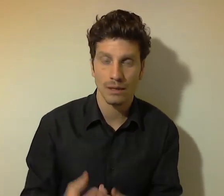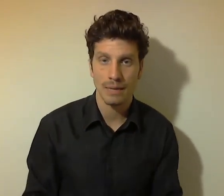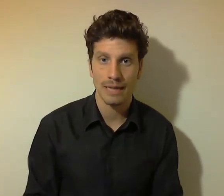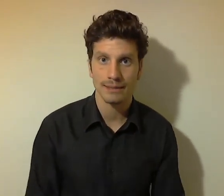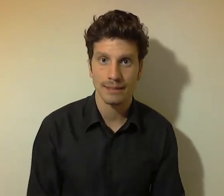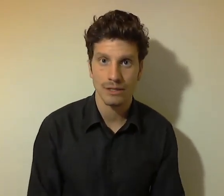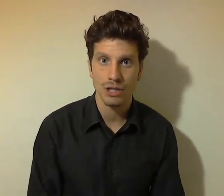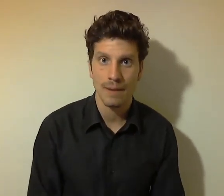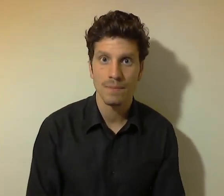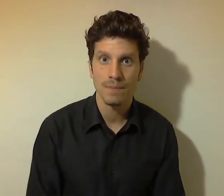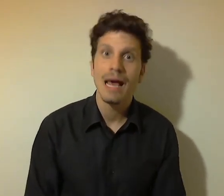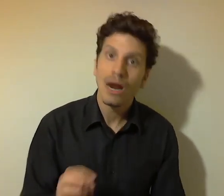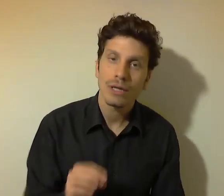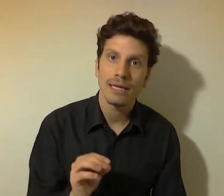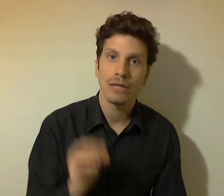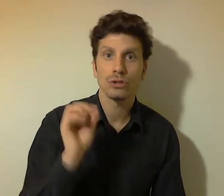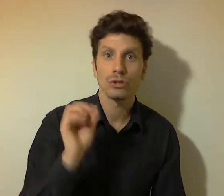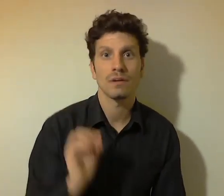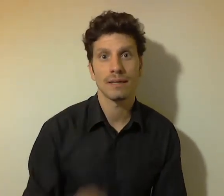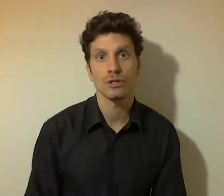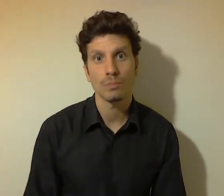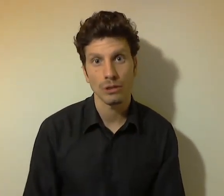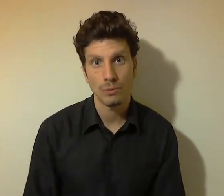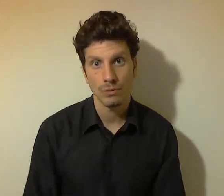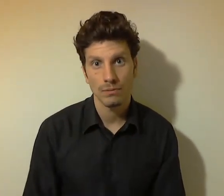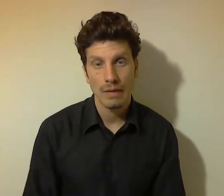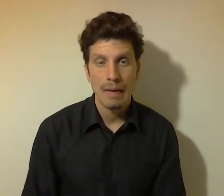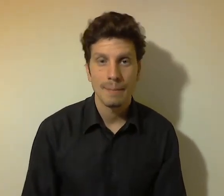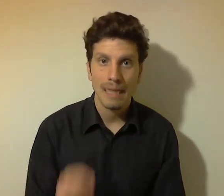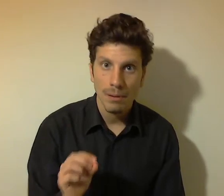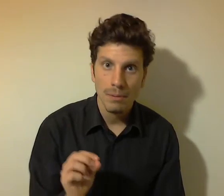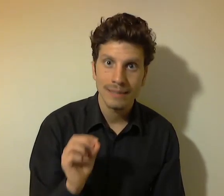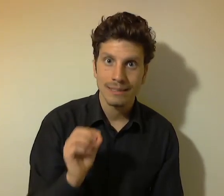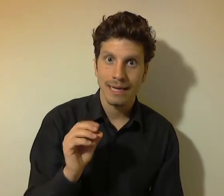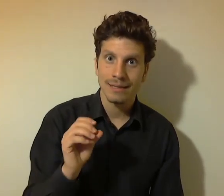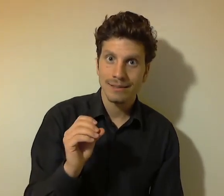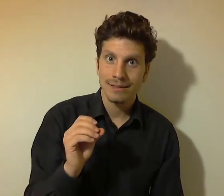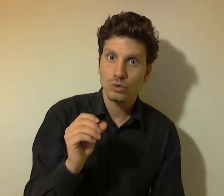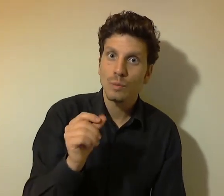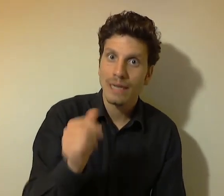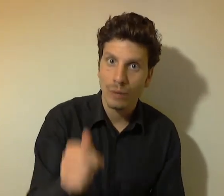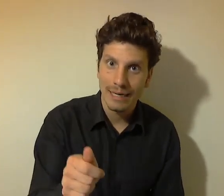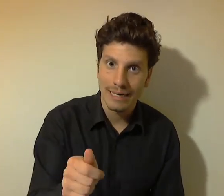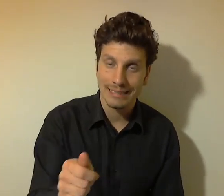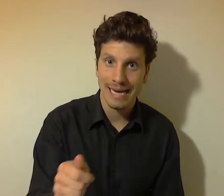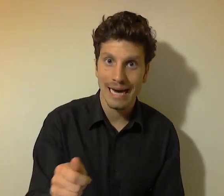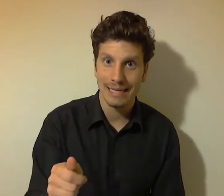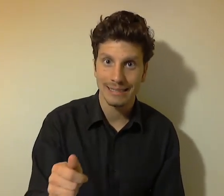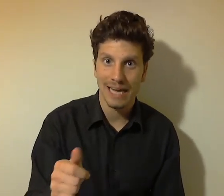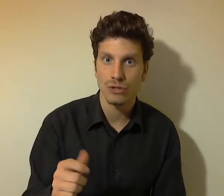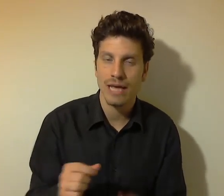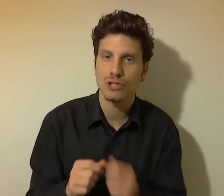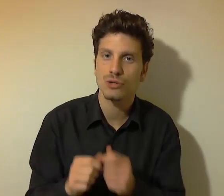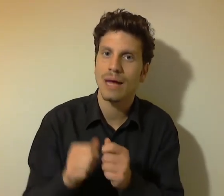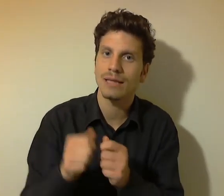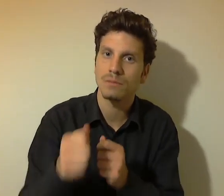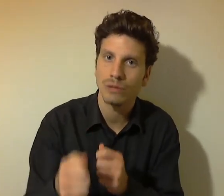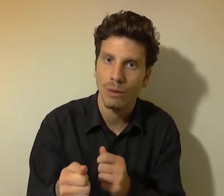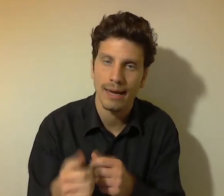determinata strategia, allora ti chiedo di soffermartici un po' di più, perché probabilmente se superi quell'iniziale disagio, se esci un attimo da quella